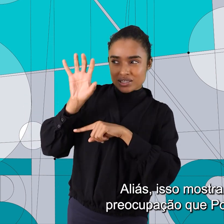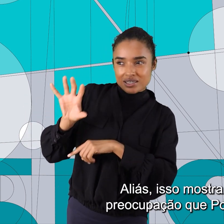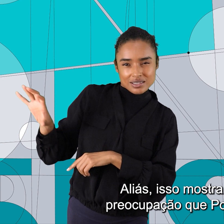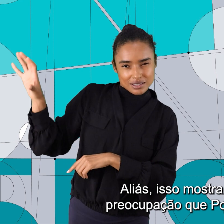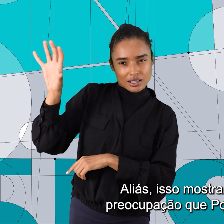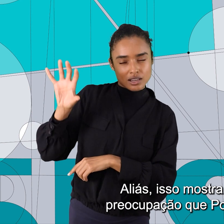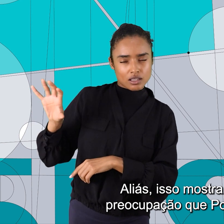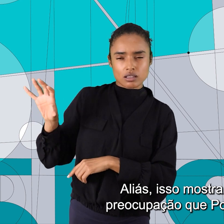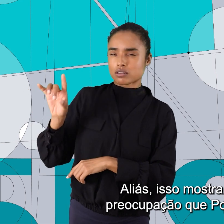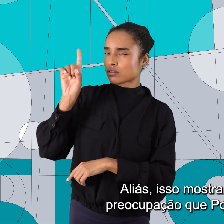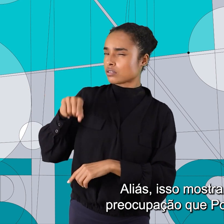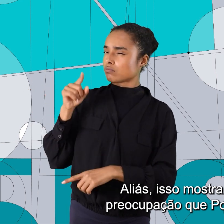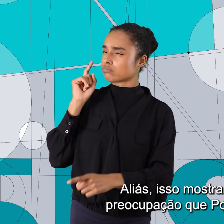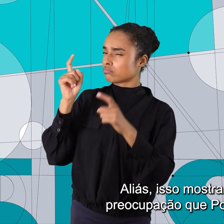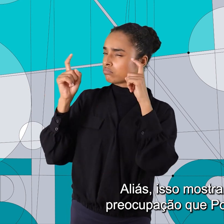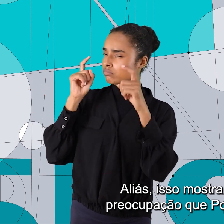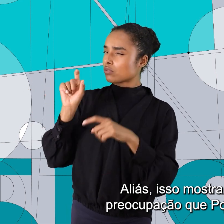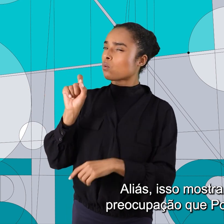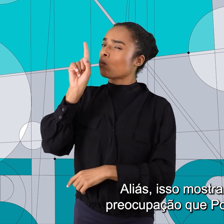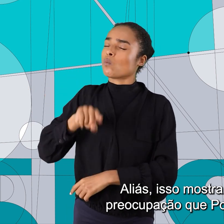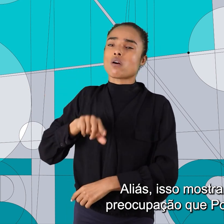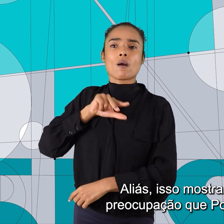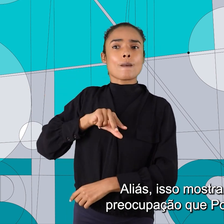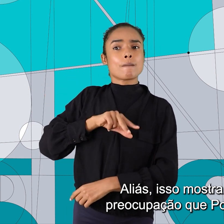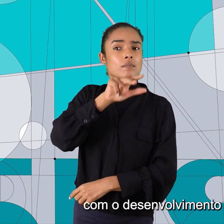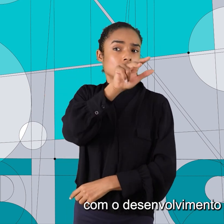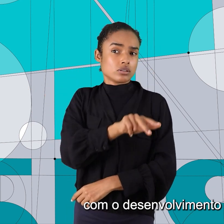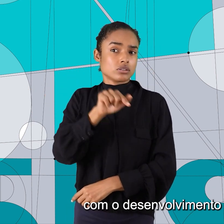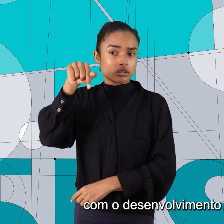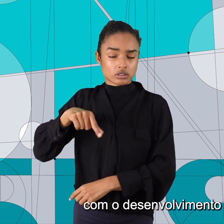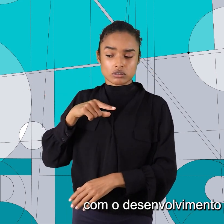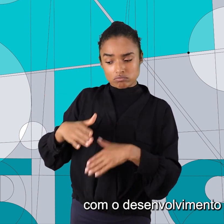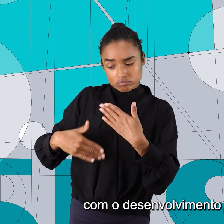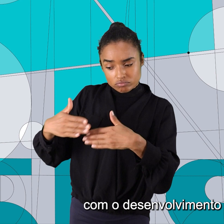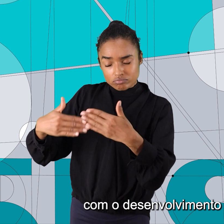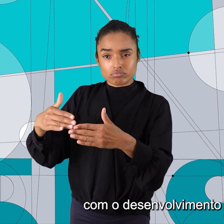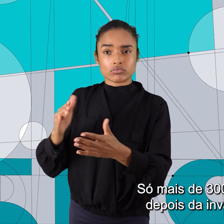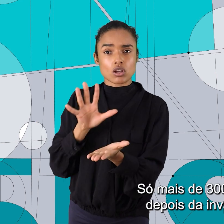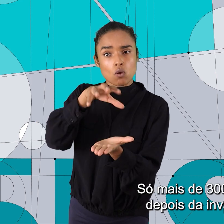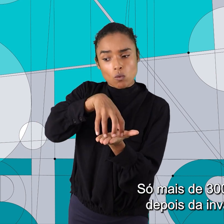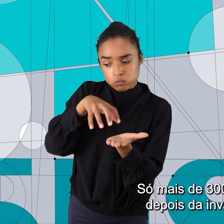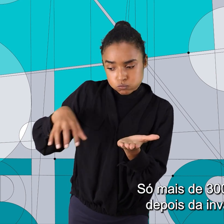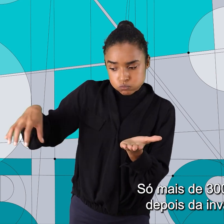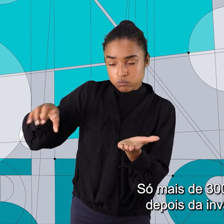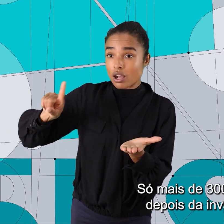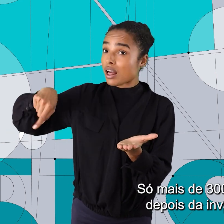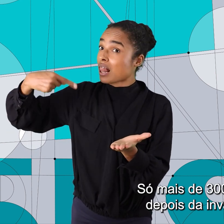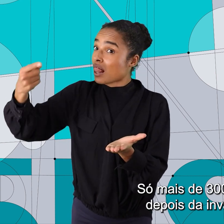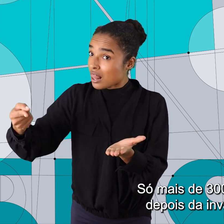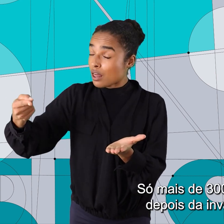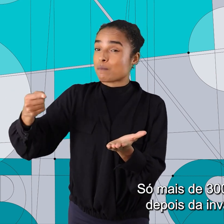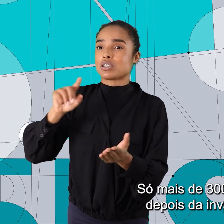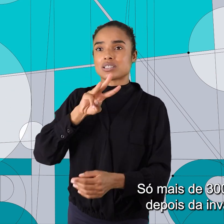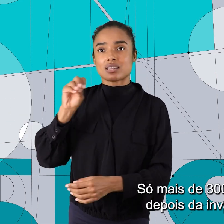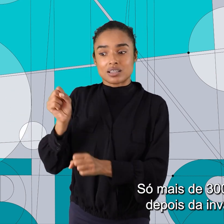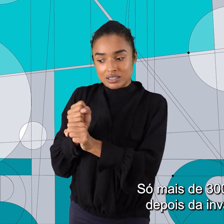isso mostra o tipo de preocupação que Portugal tinha com o desenvolvimento da colônia, né? Só mais de 300 anos